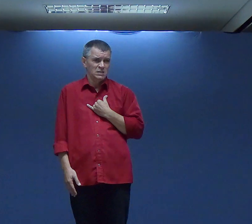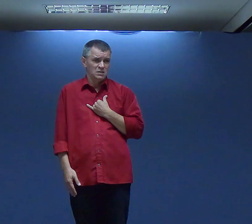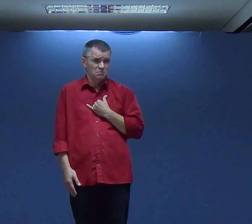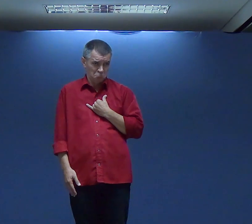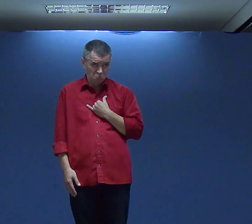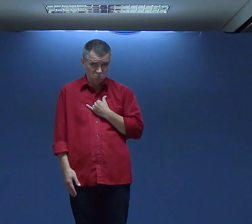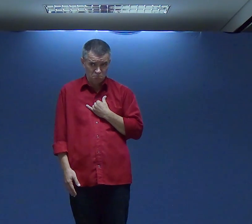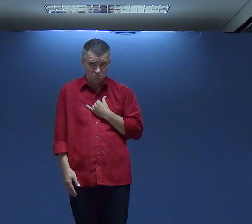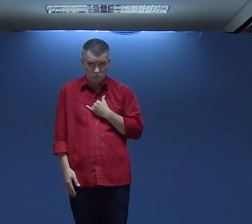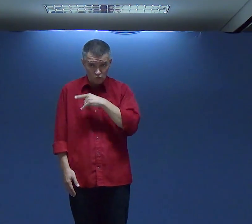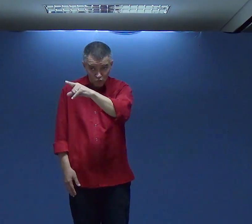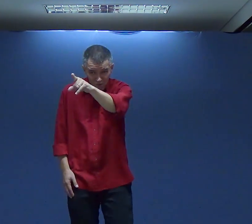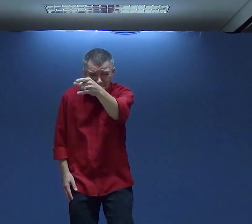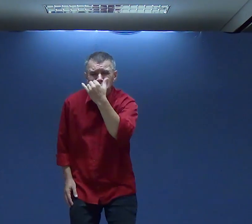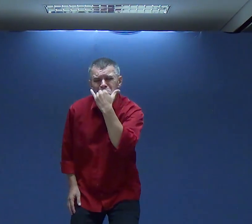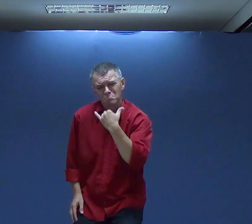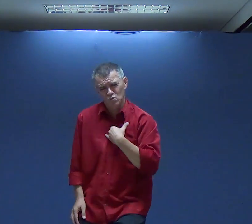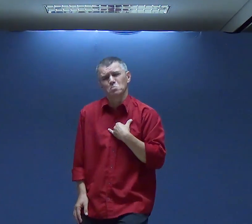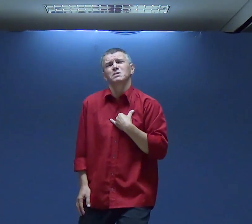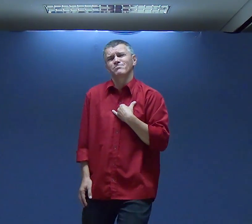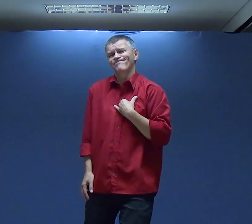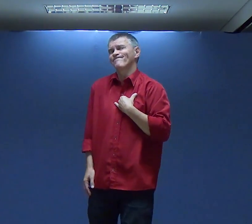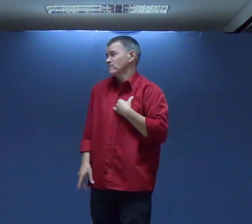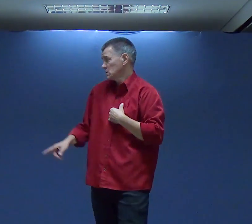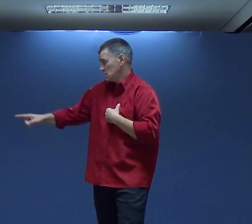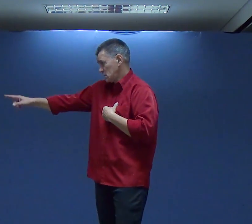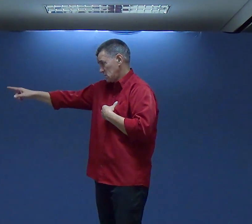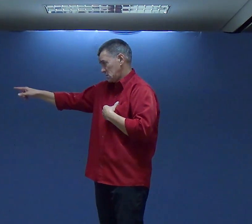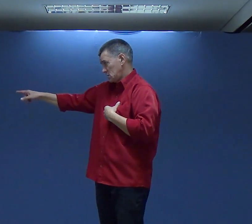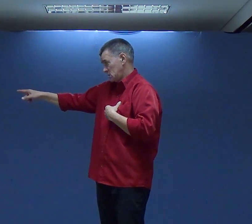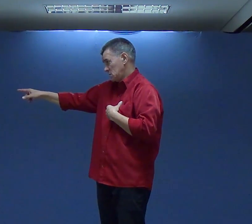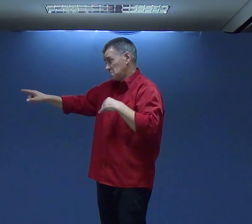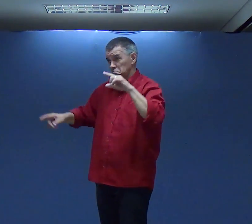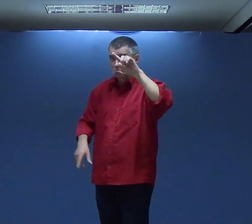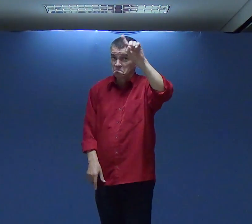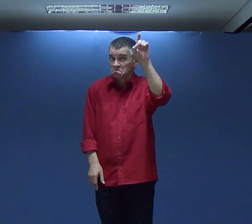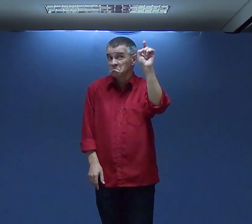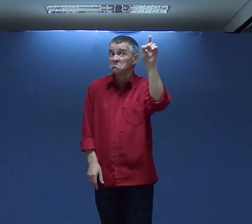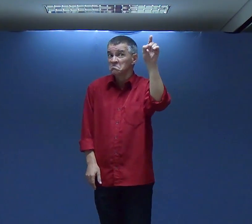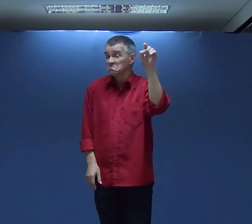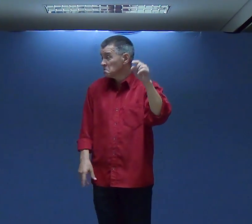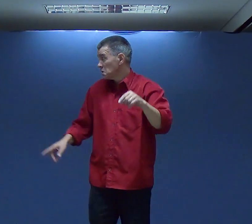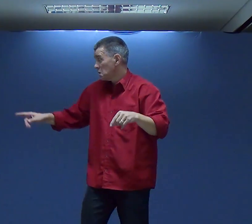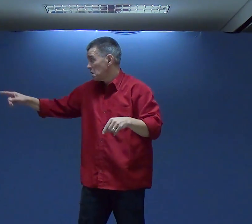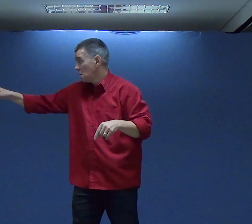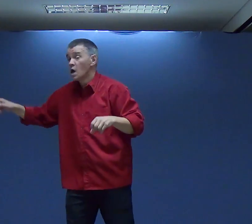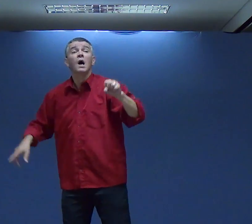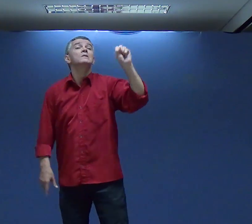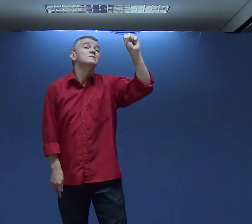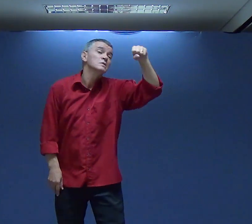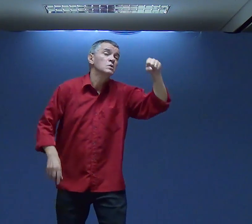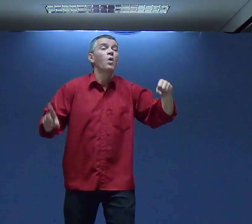Você Me Perdoa Tinha Uma Interrogação